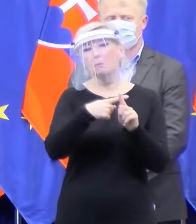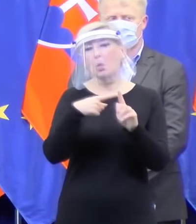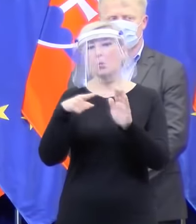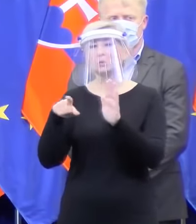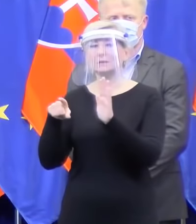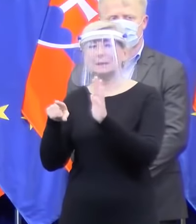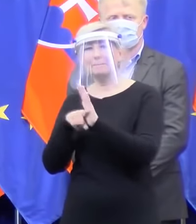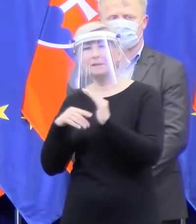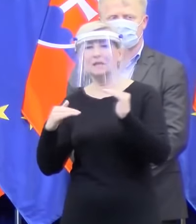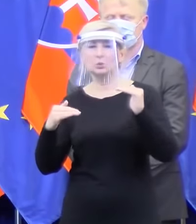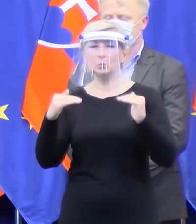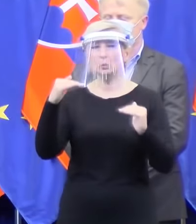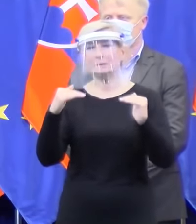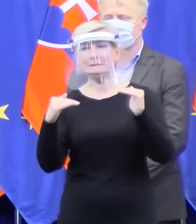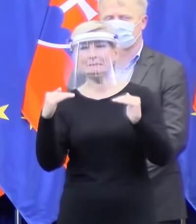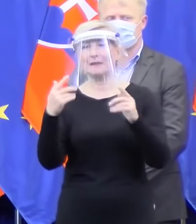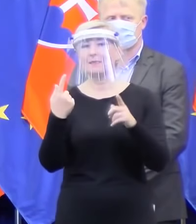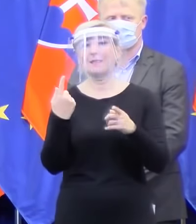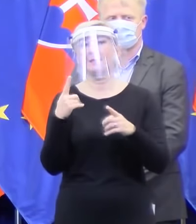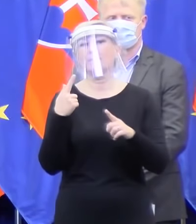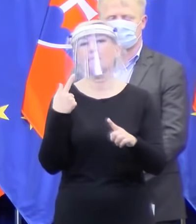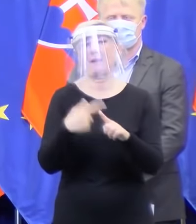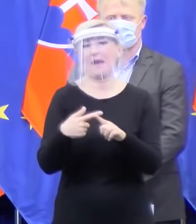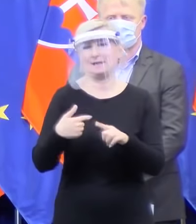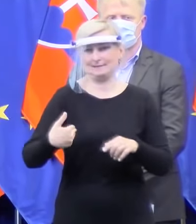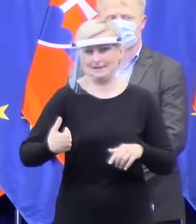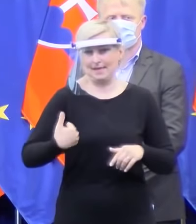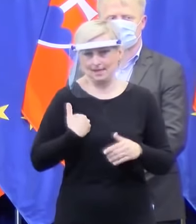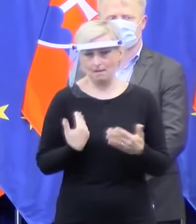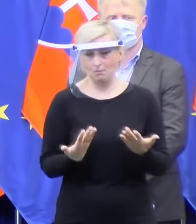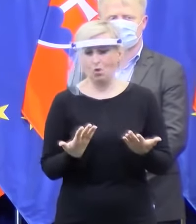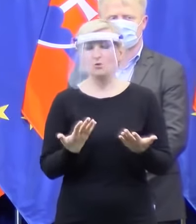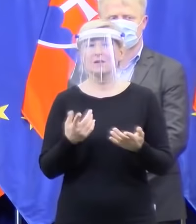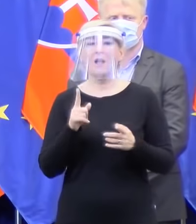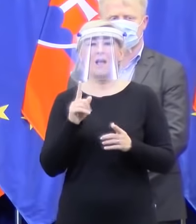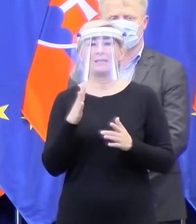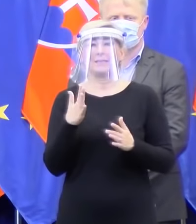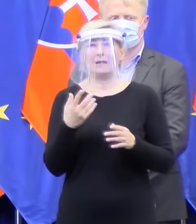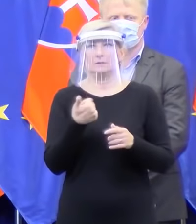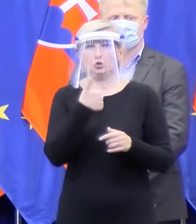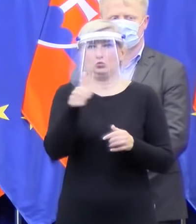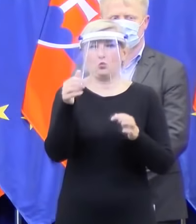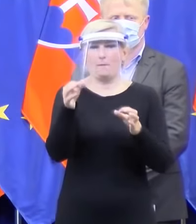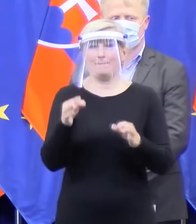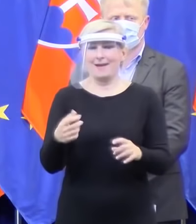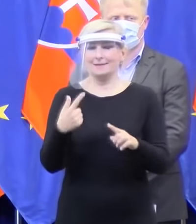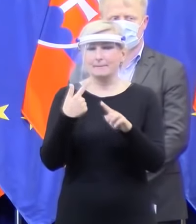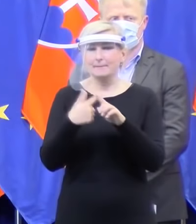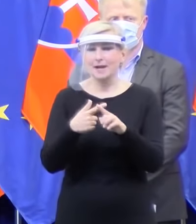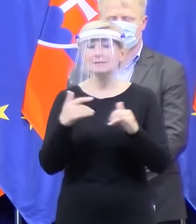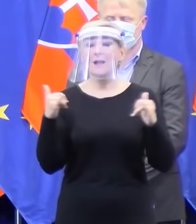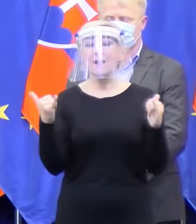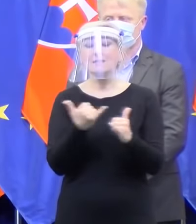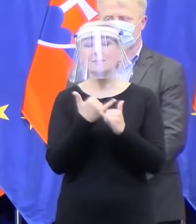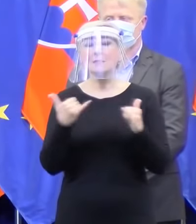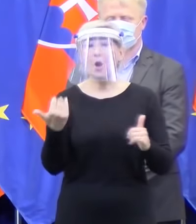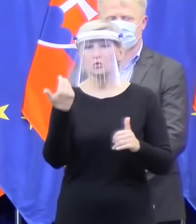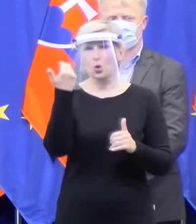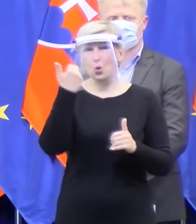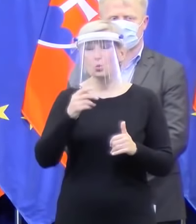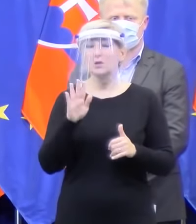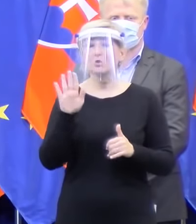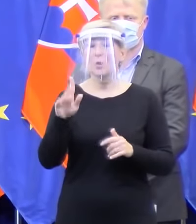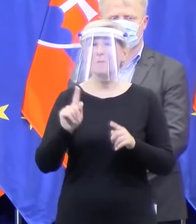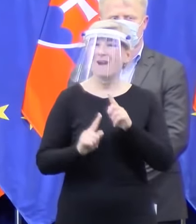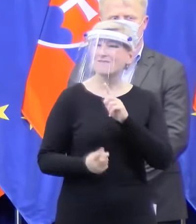pol stupňa celzia nejakú presnosť. Takže nie je to až také presné, ale ide o to, aby naozaj ľudia, ktorí už majú vysokú